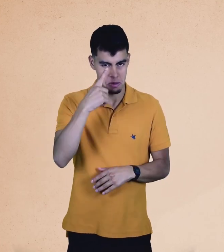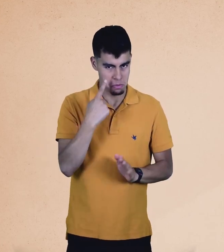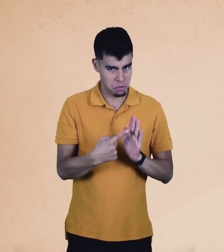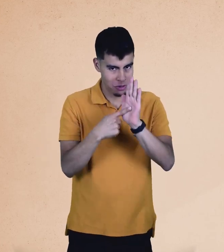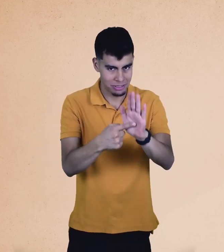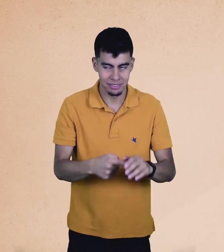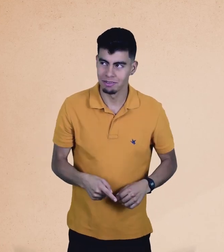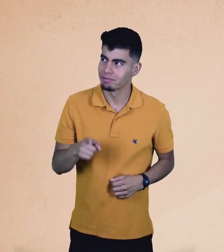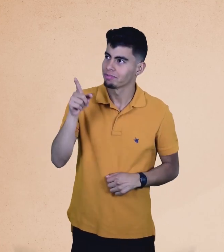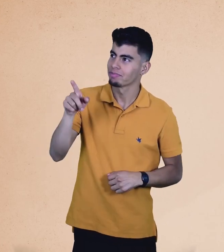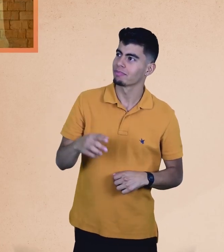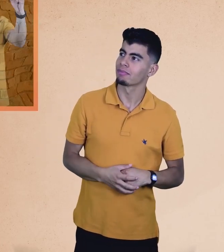Observen.